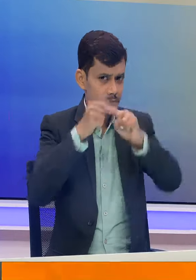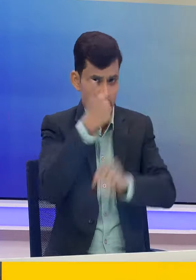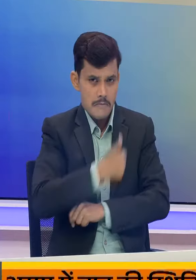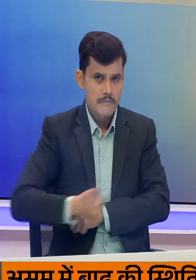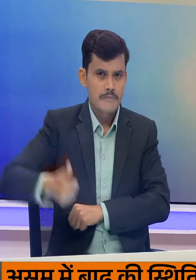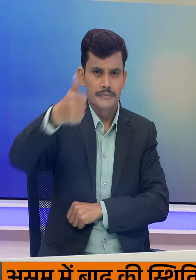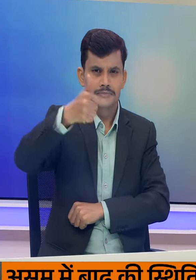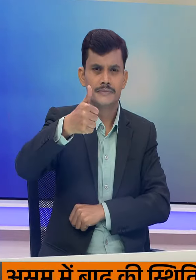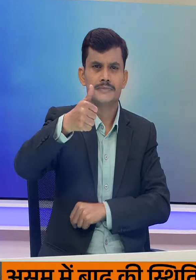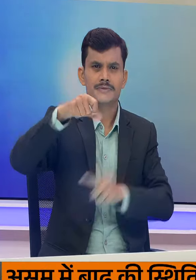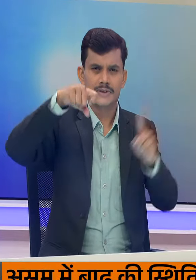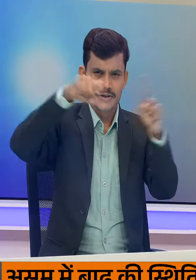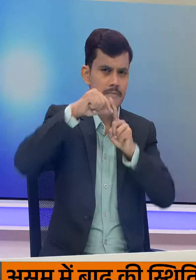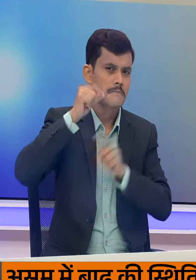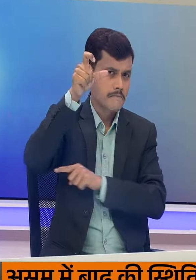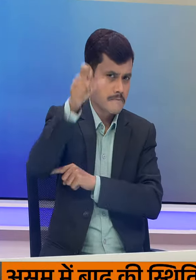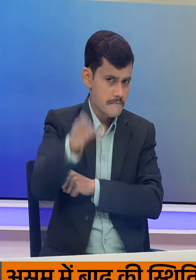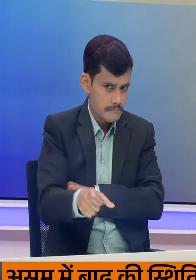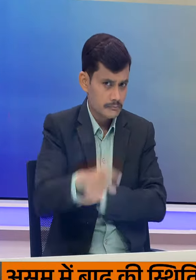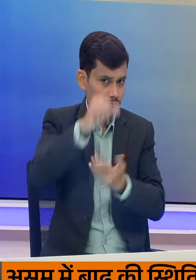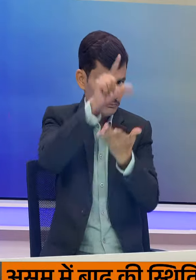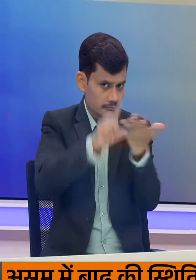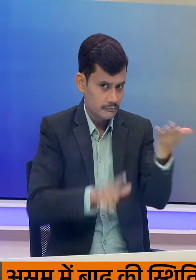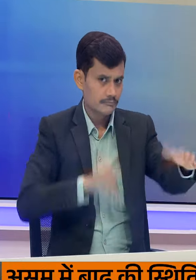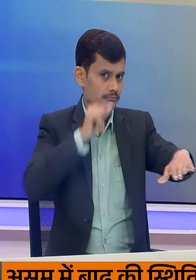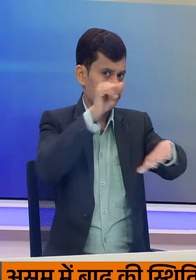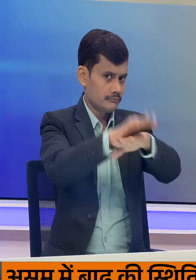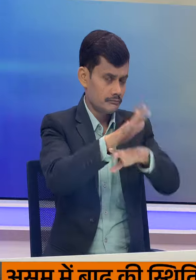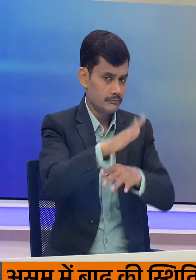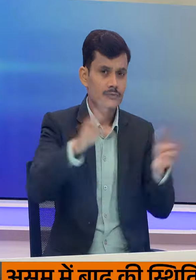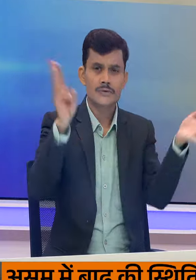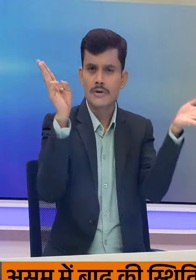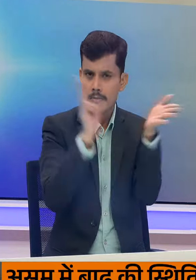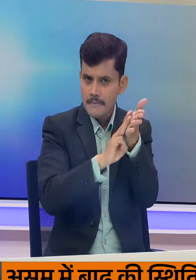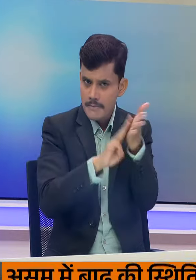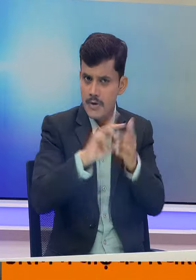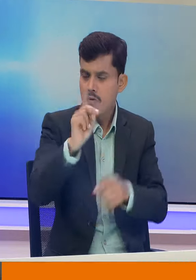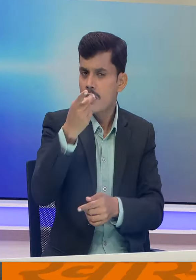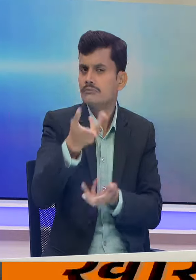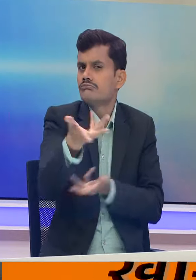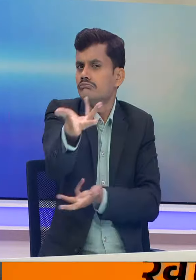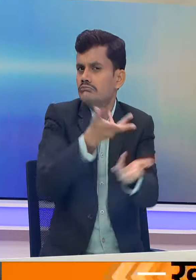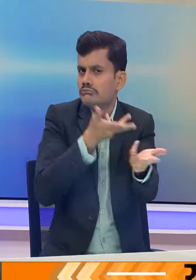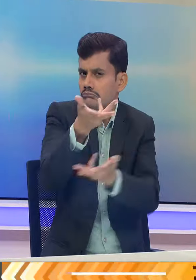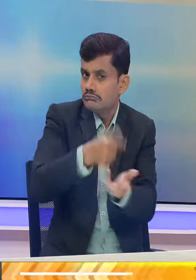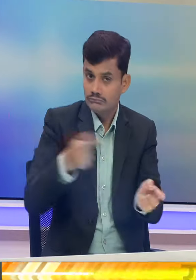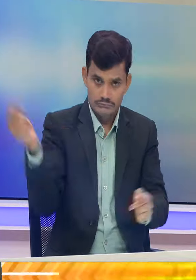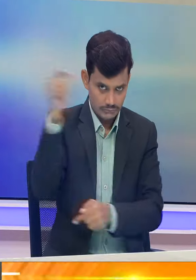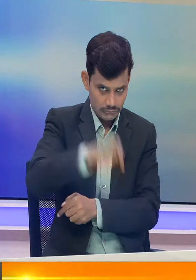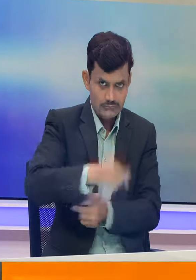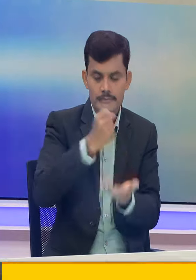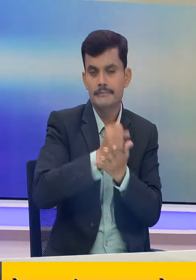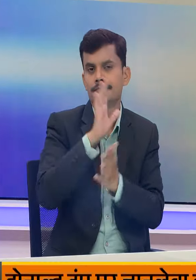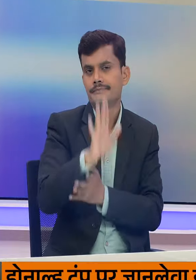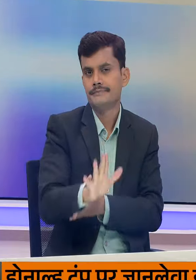किम्बरली चीटल को एक समन जारी कर सोमवार को पहली सुनवाई में पेश होने को कहा है